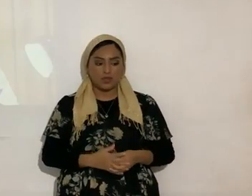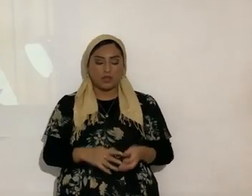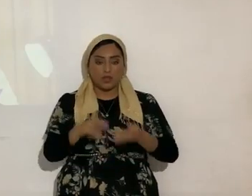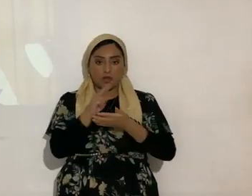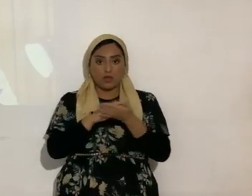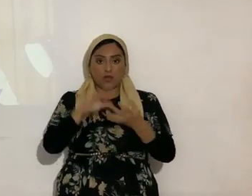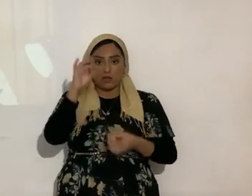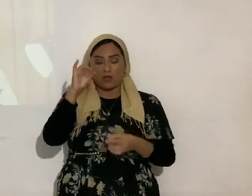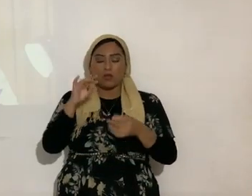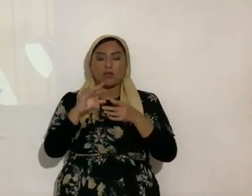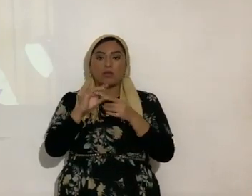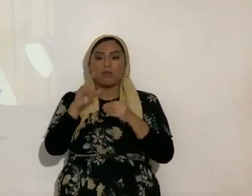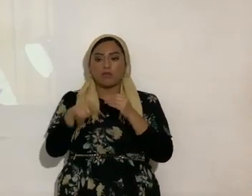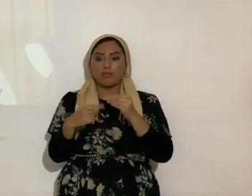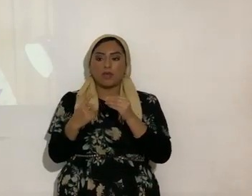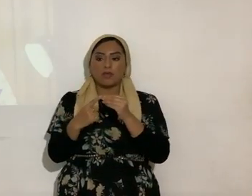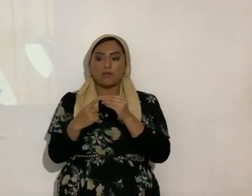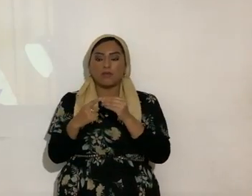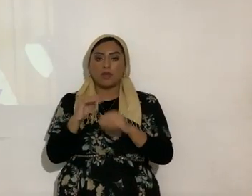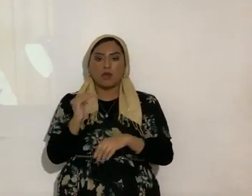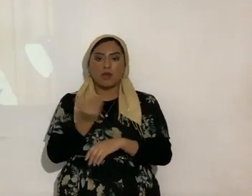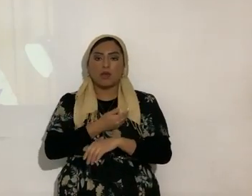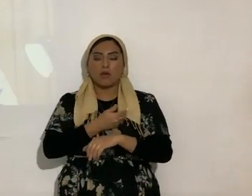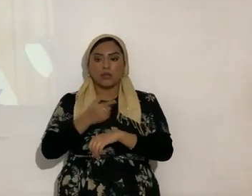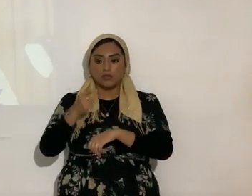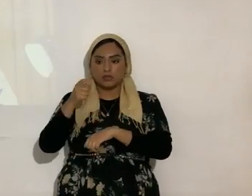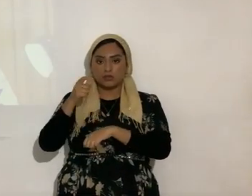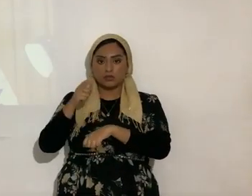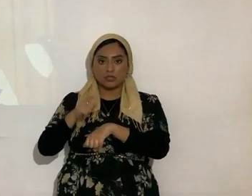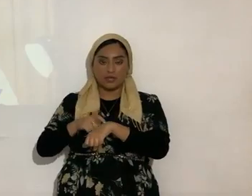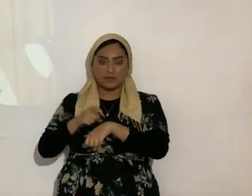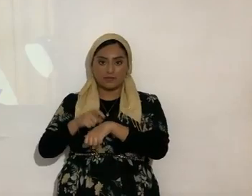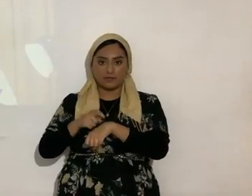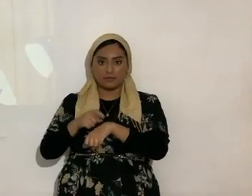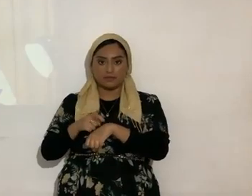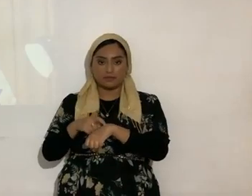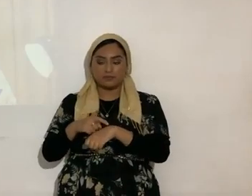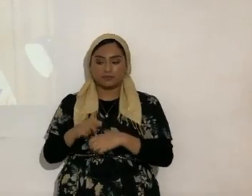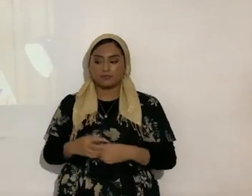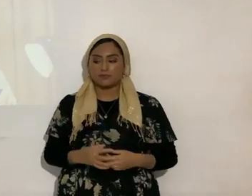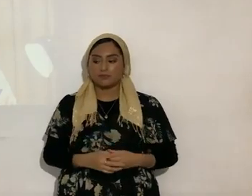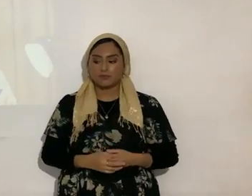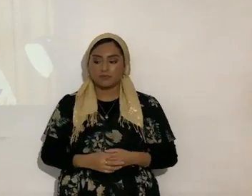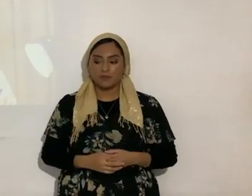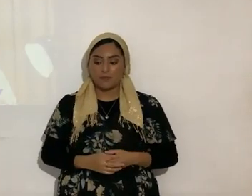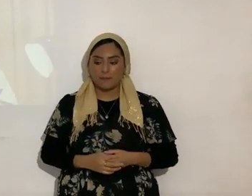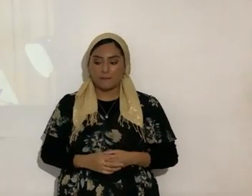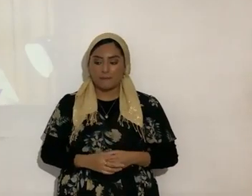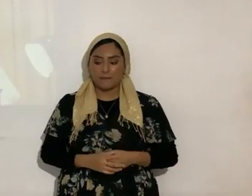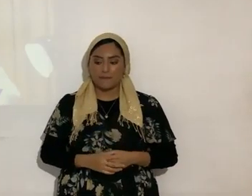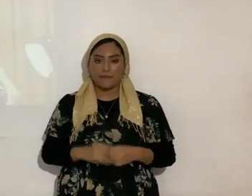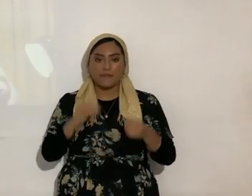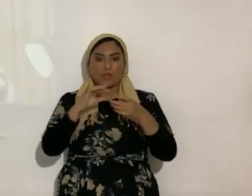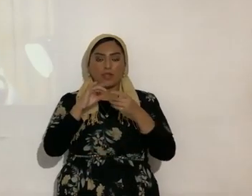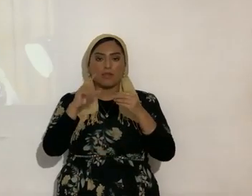habla de lo intemporal en el tiempo. O sea, intemporal. O sea, habla de la eternidad.